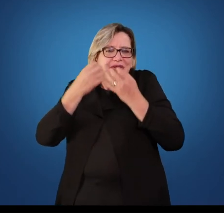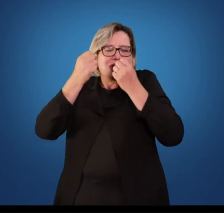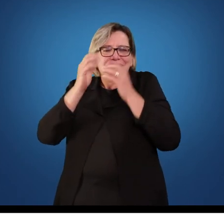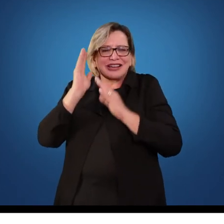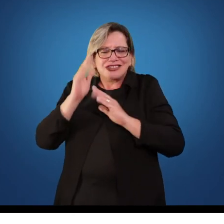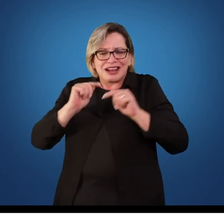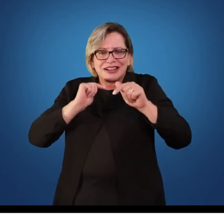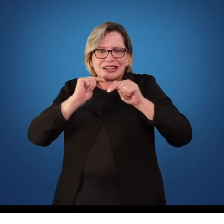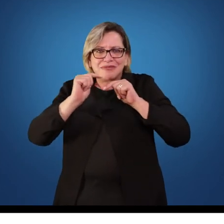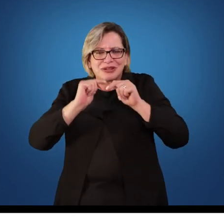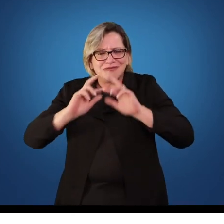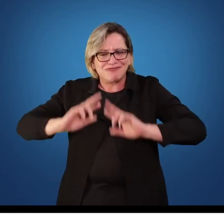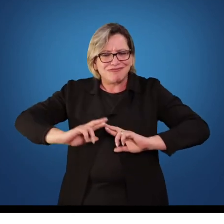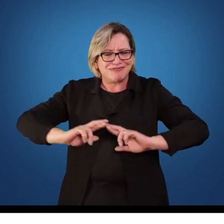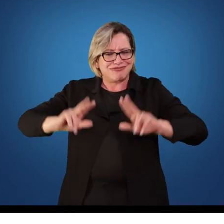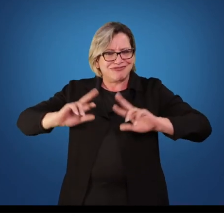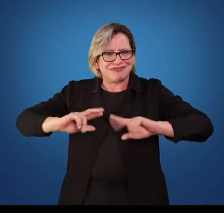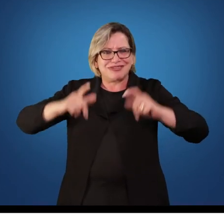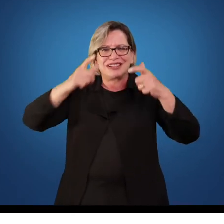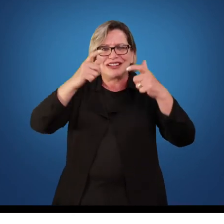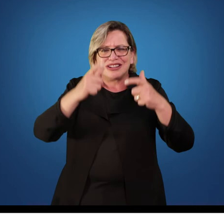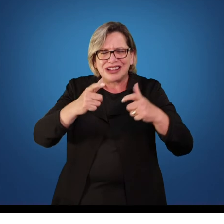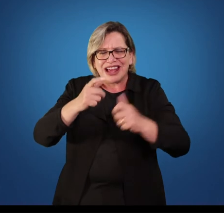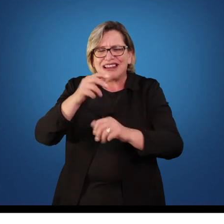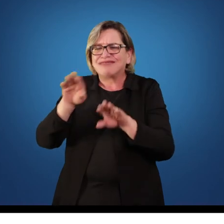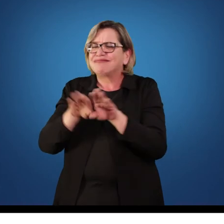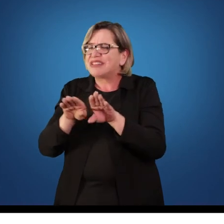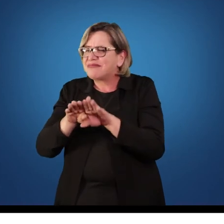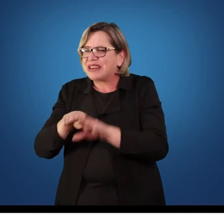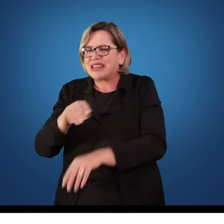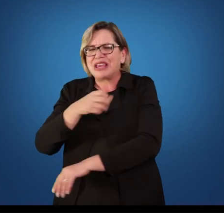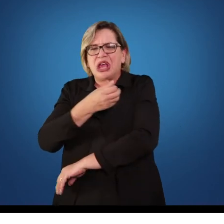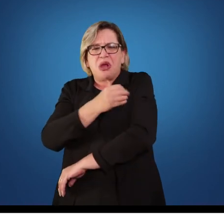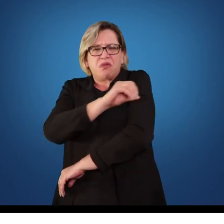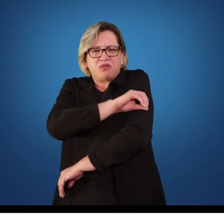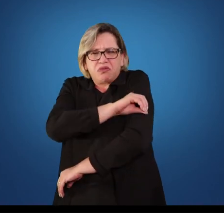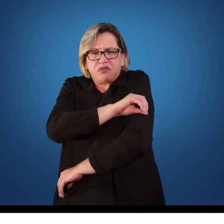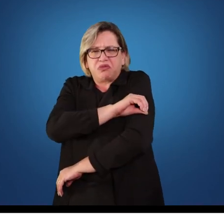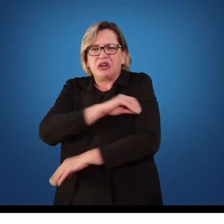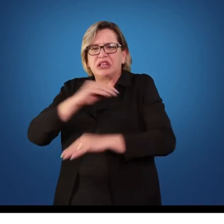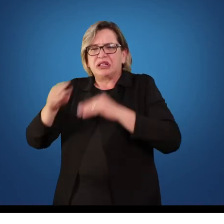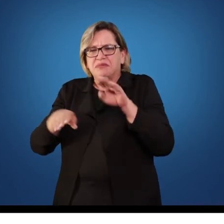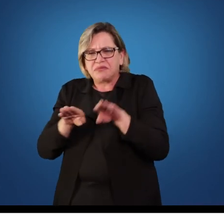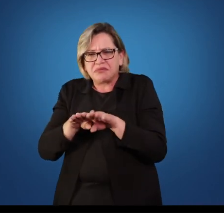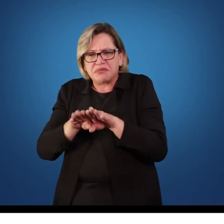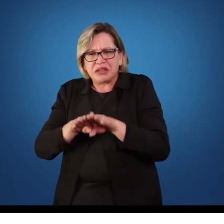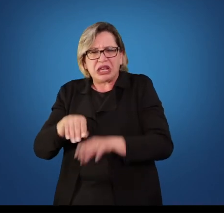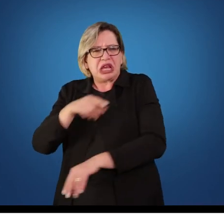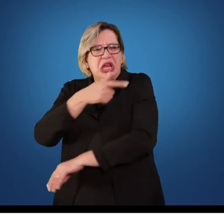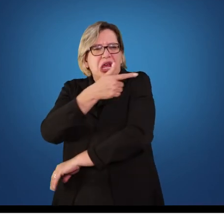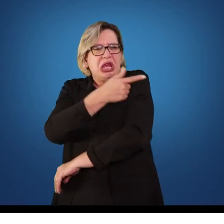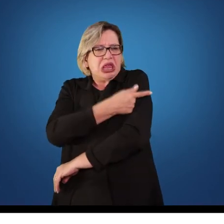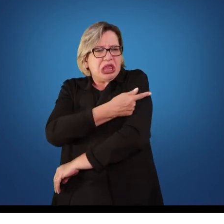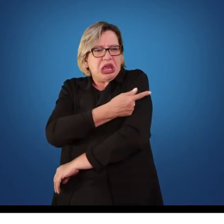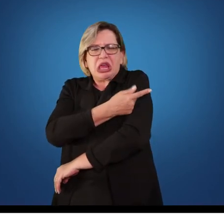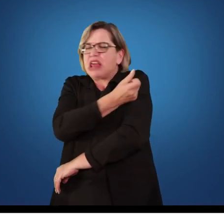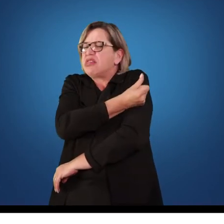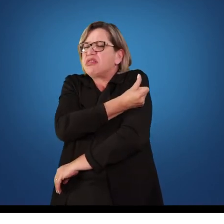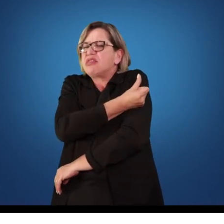diferentes contextos, na educação infantil, segunda etapa do ensino fundamental, ensino médio, educação de jovens e